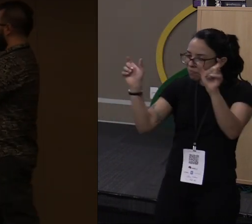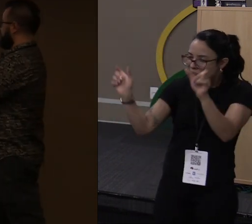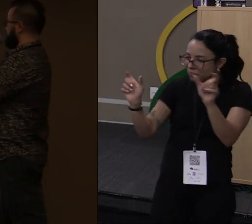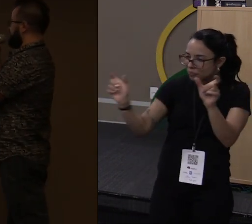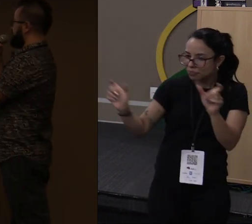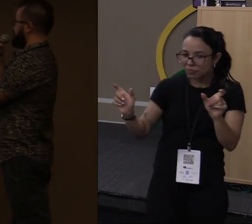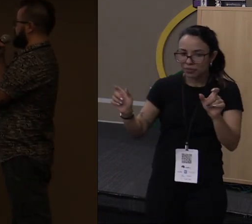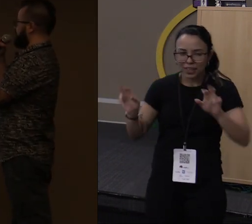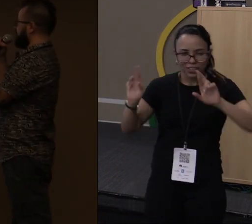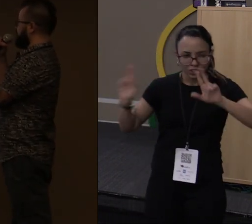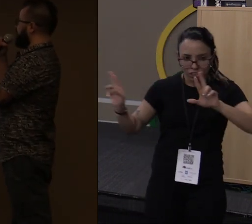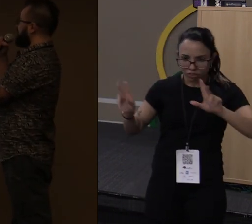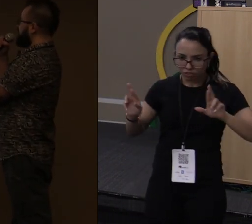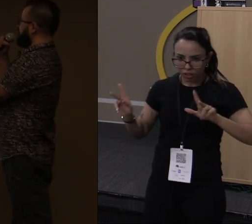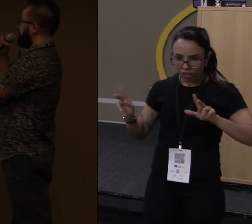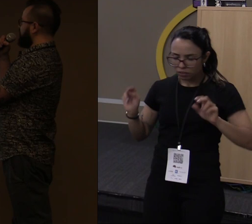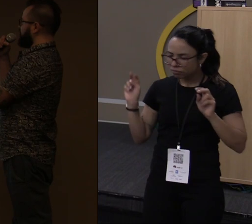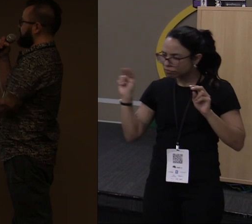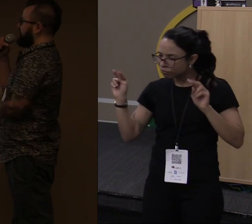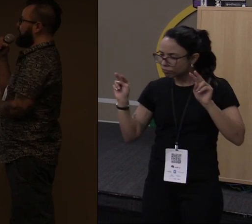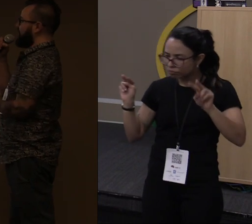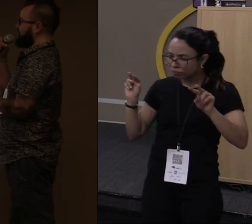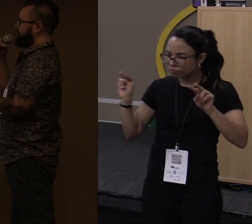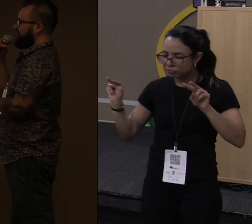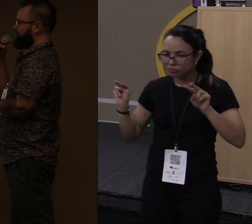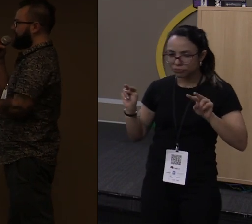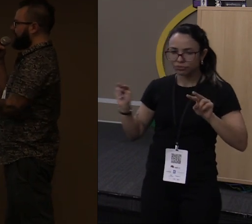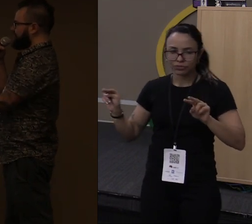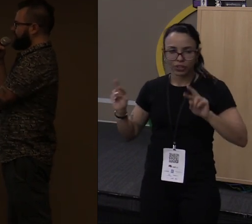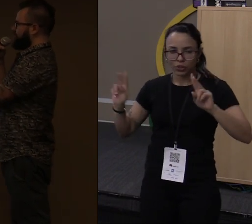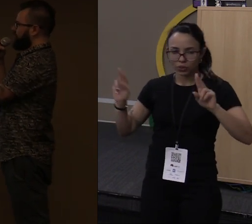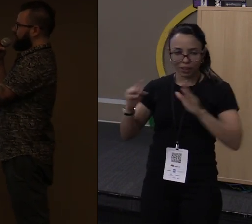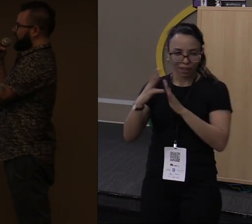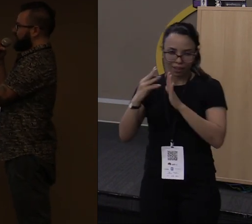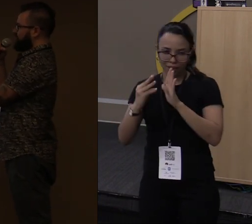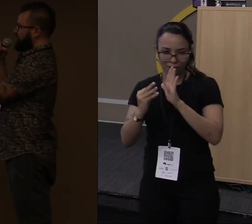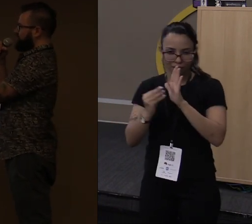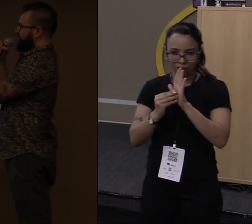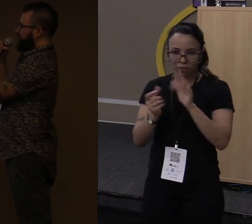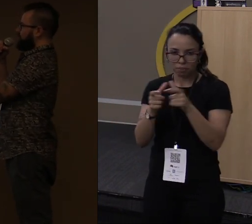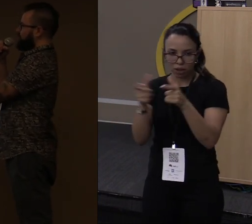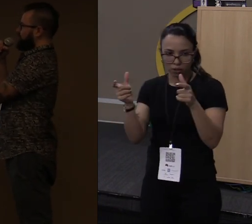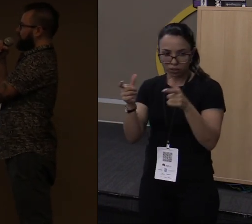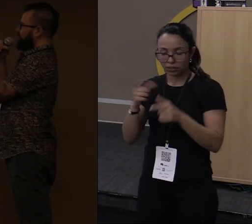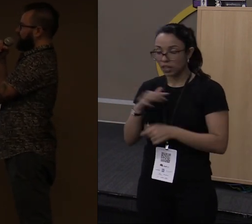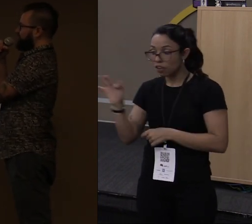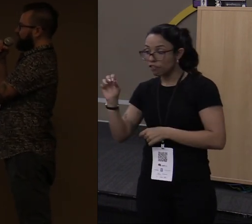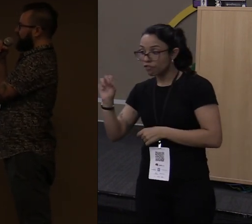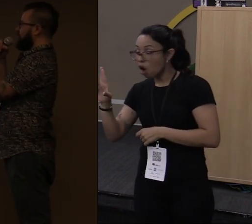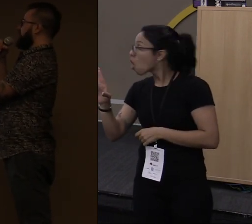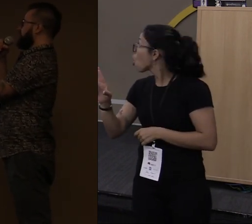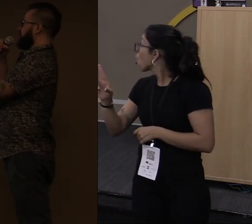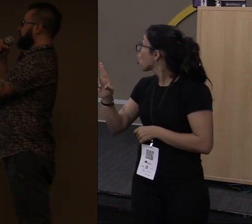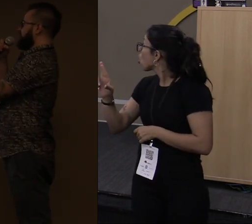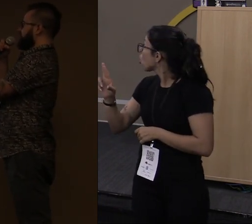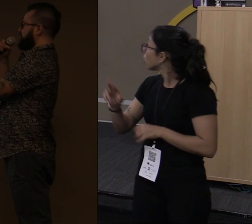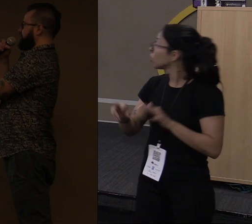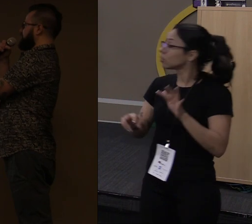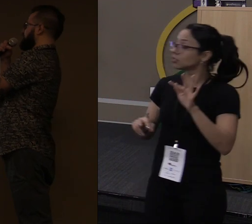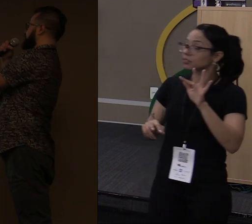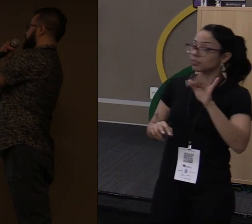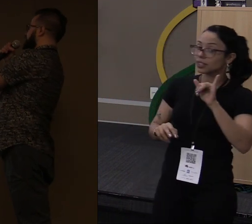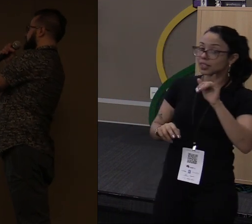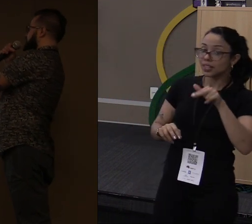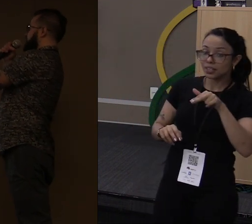e ter umas coisas que a gente costuma não ver muito em outras linguagens, ela é bem parecida. Aqui eu tenho um for, que ele faz um for, item,